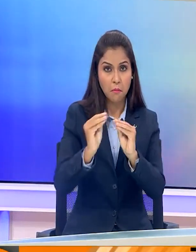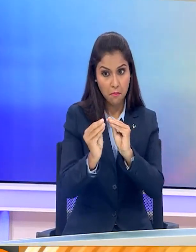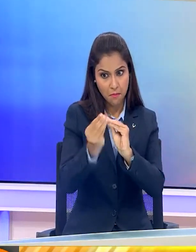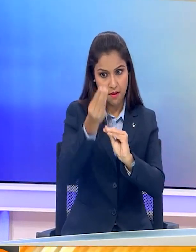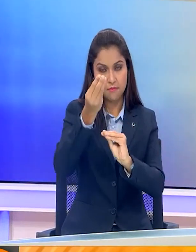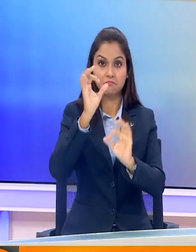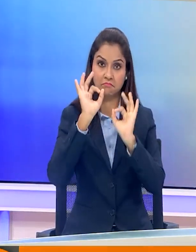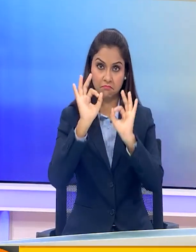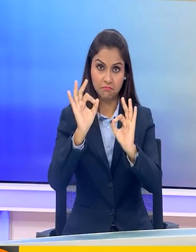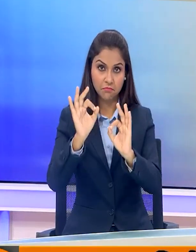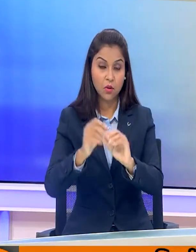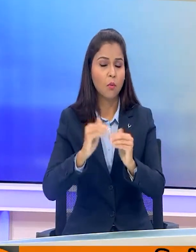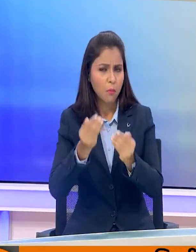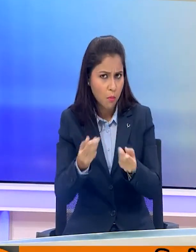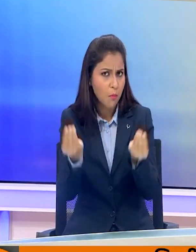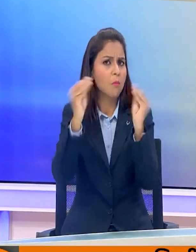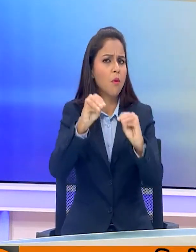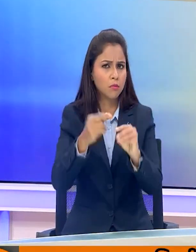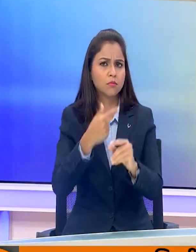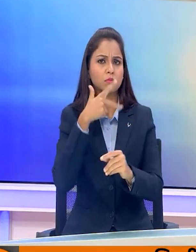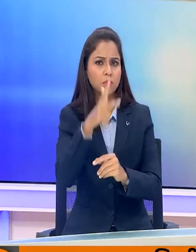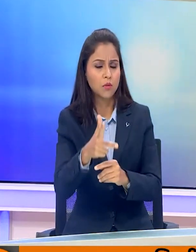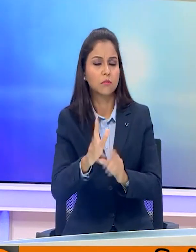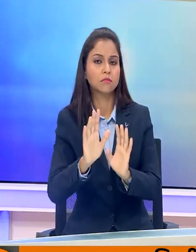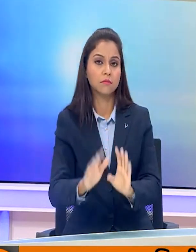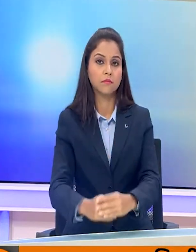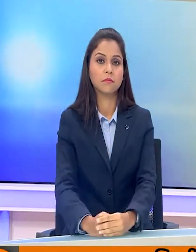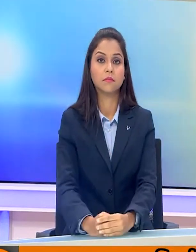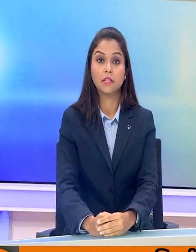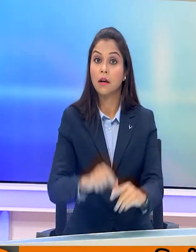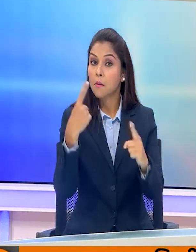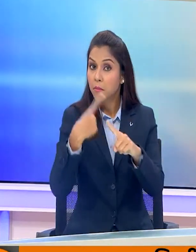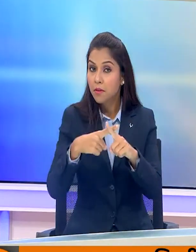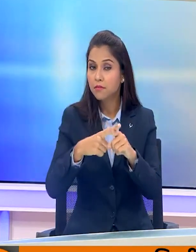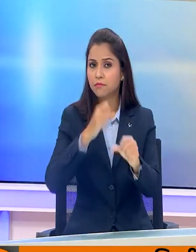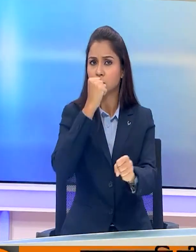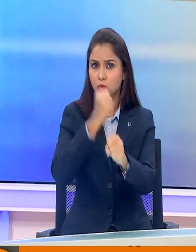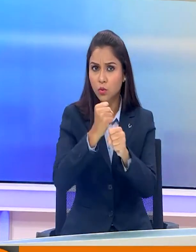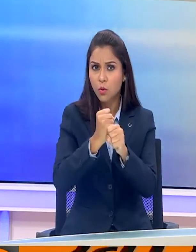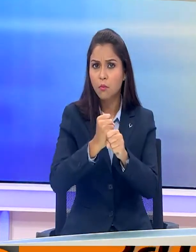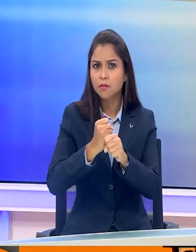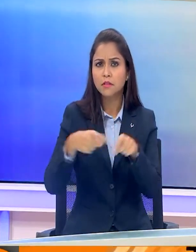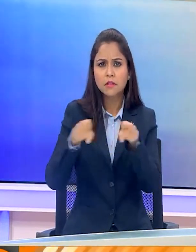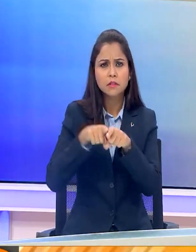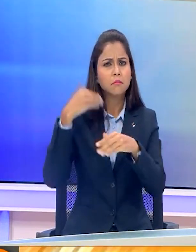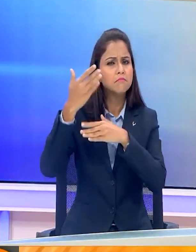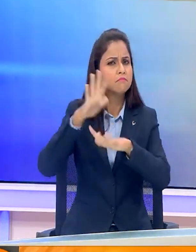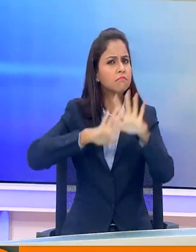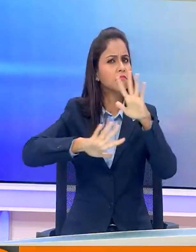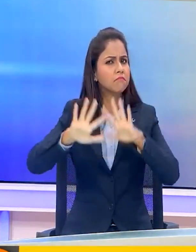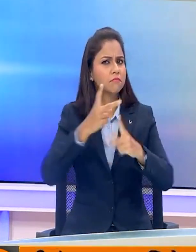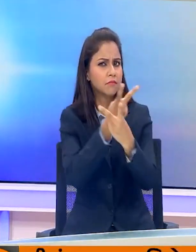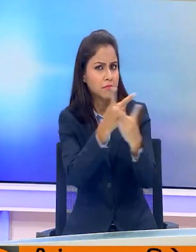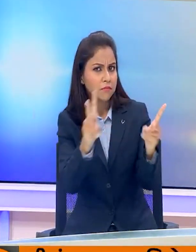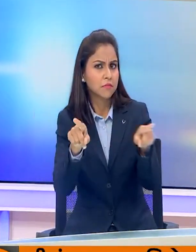प्रदर्शन की को और जएदा बहतर बनाने की बात कही थी। साथी साथ सरकार द्वारा चलाई जा रही योजनाओं